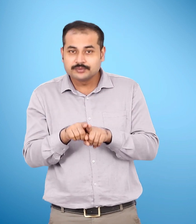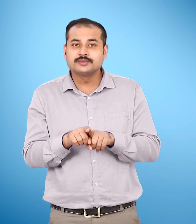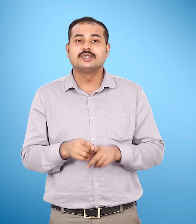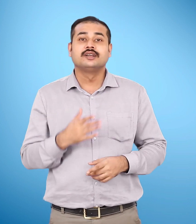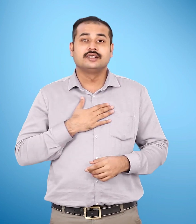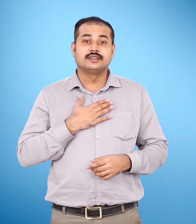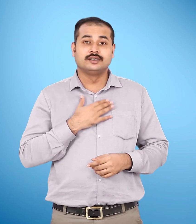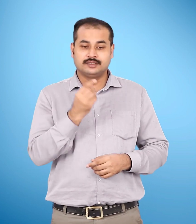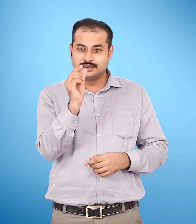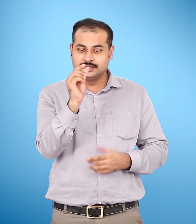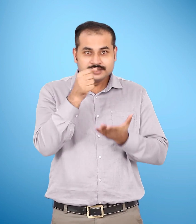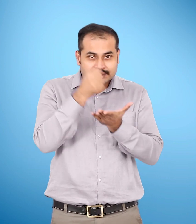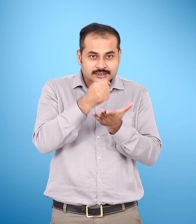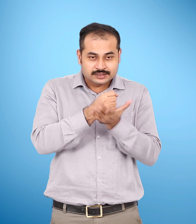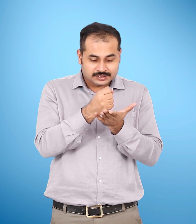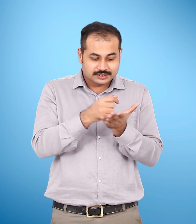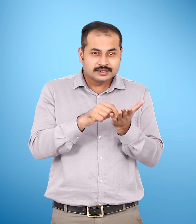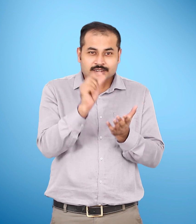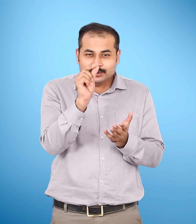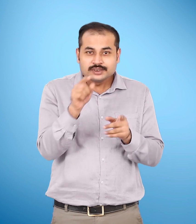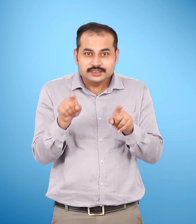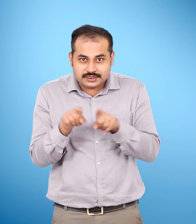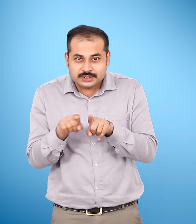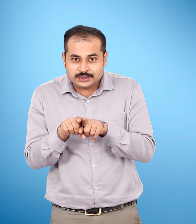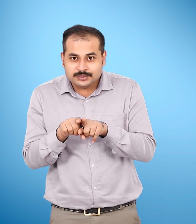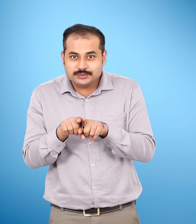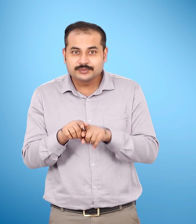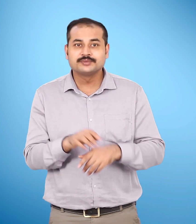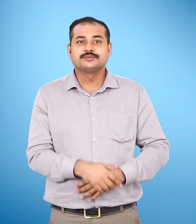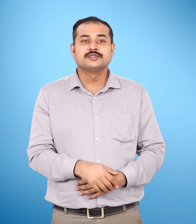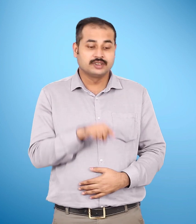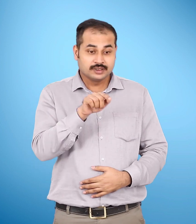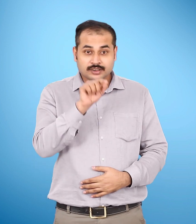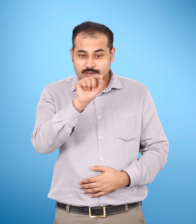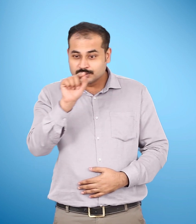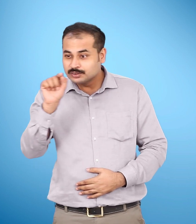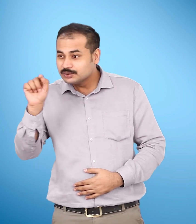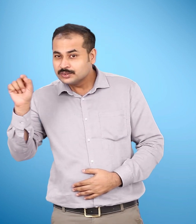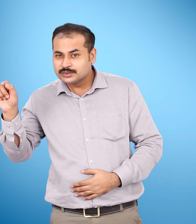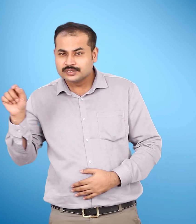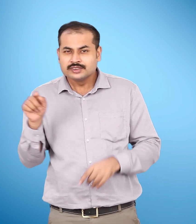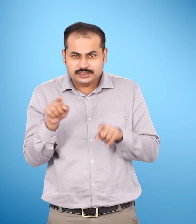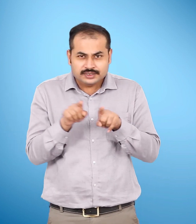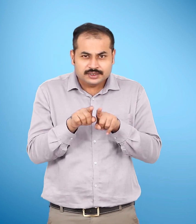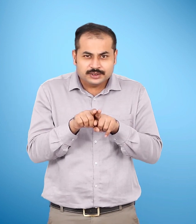इलाईची के दाने जितनी रिक्तस्थान जितनी